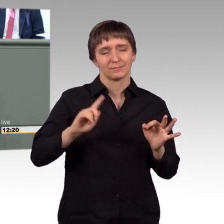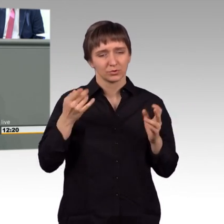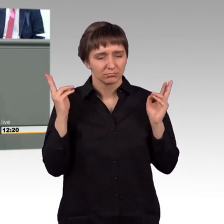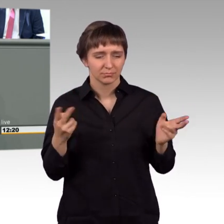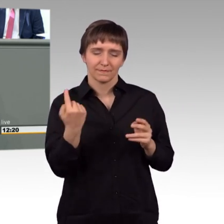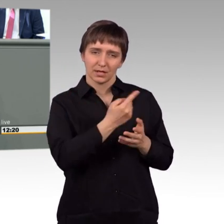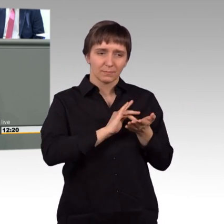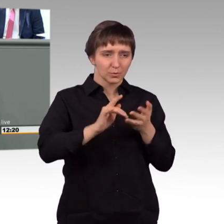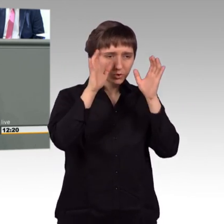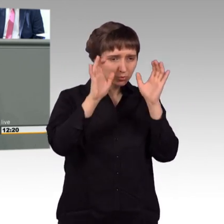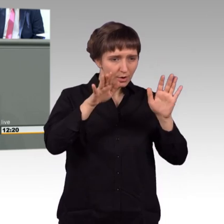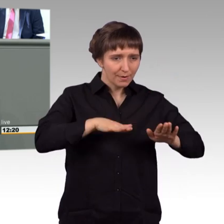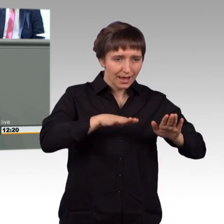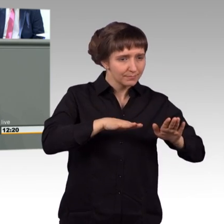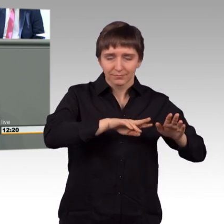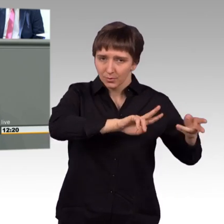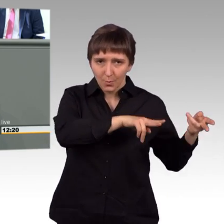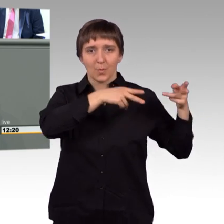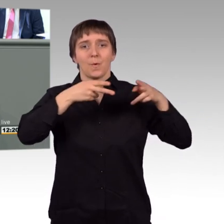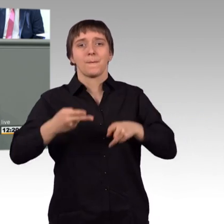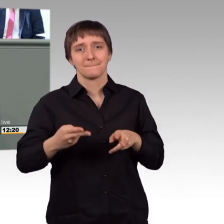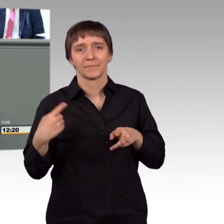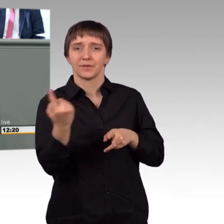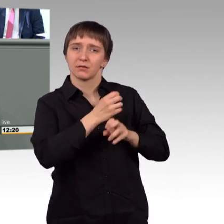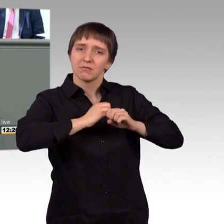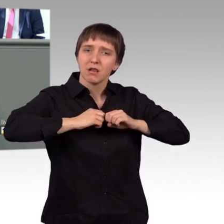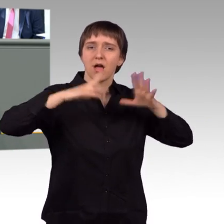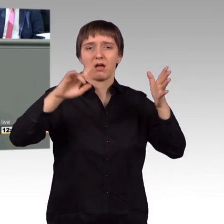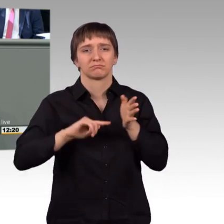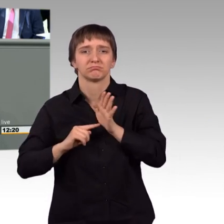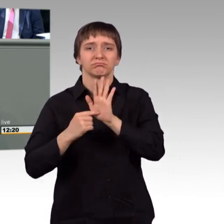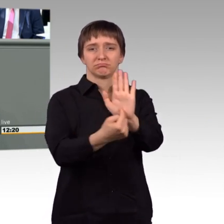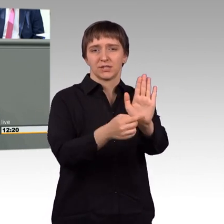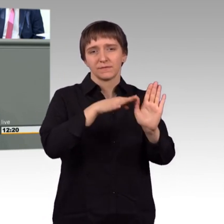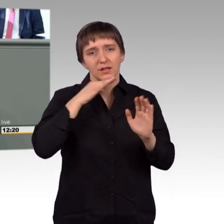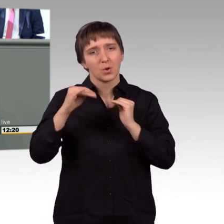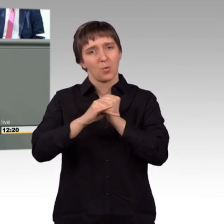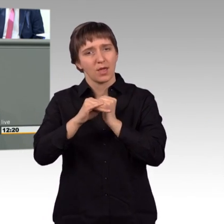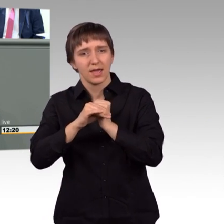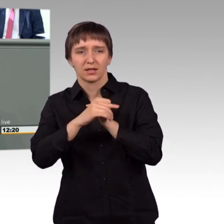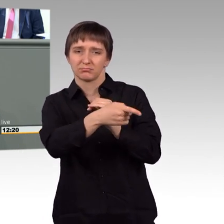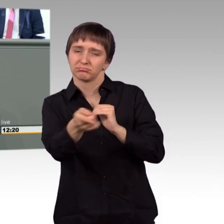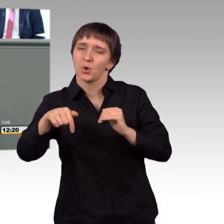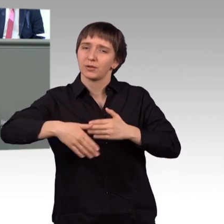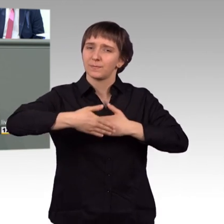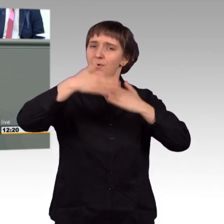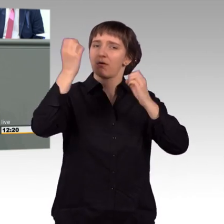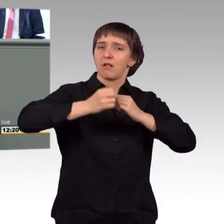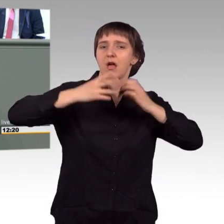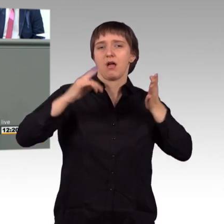und genau das ansprechen, was viele Kolleginnen und Kollegen hier heute Vormittag sehr deutlich aufgezeigt haben. Wie bekommen wir